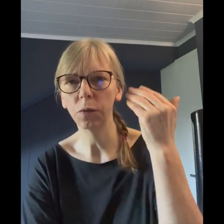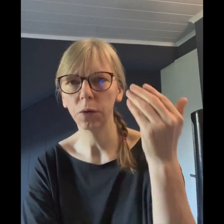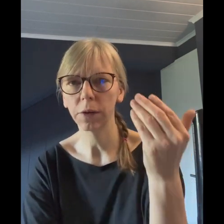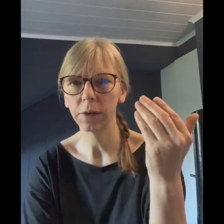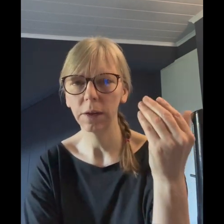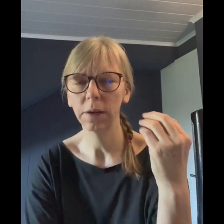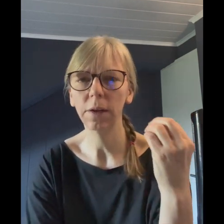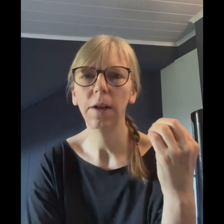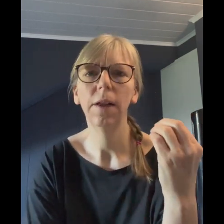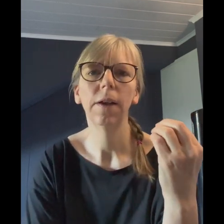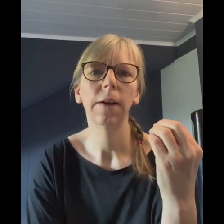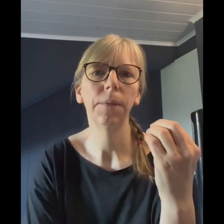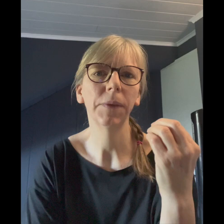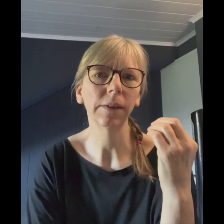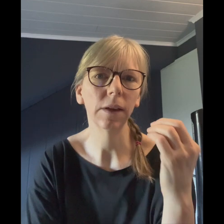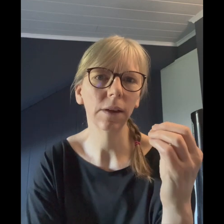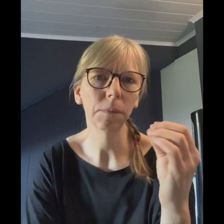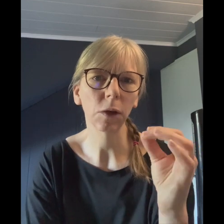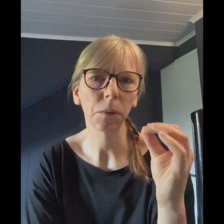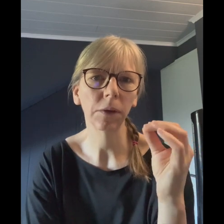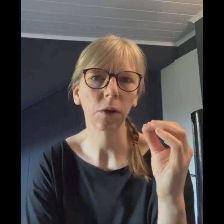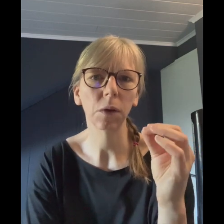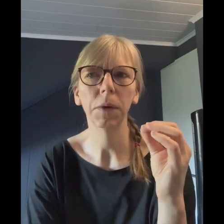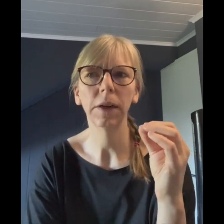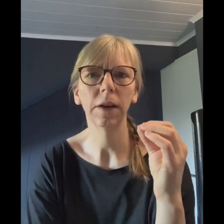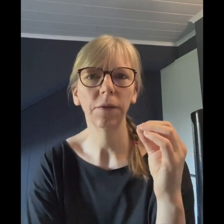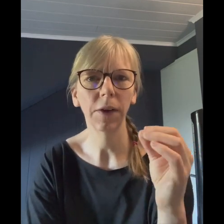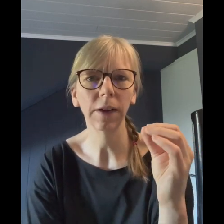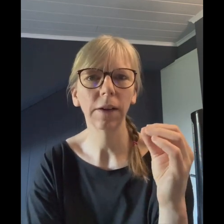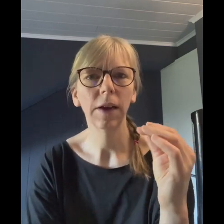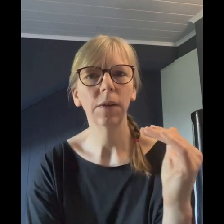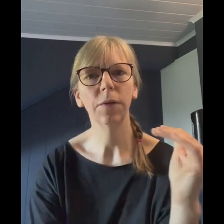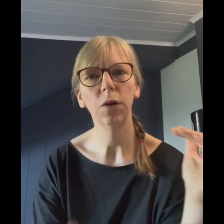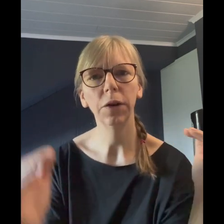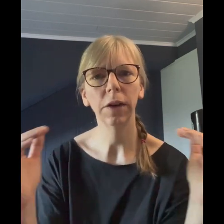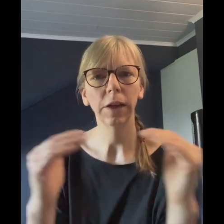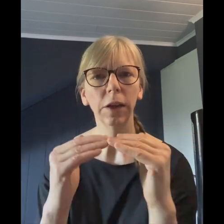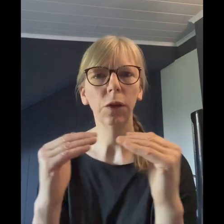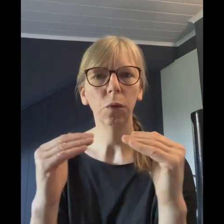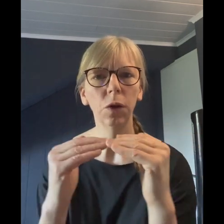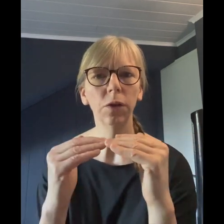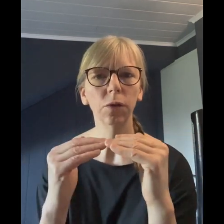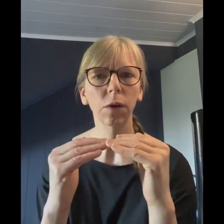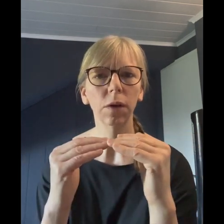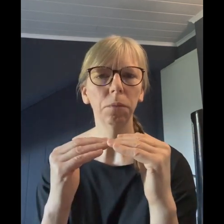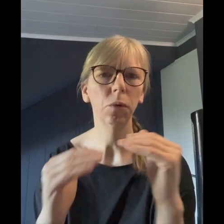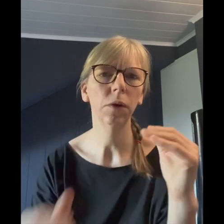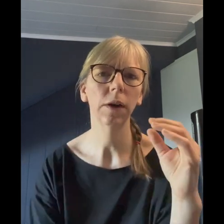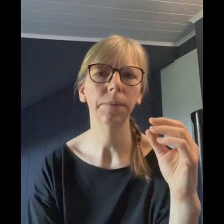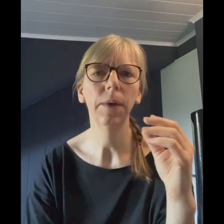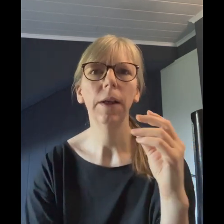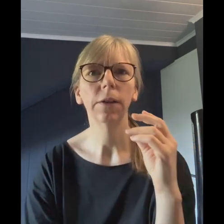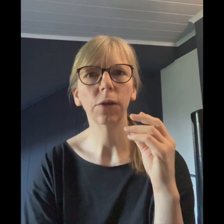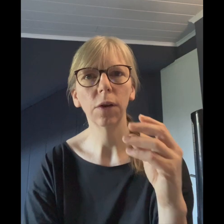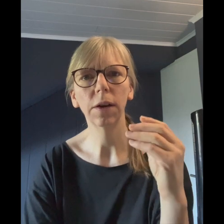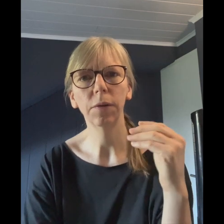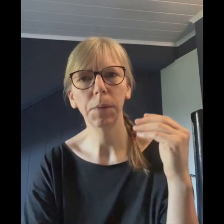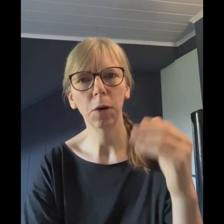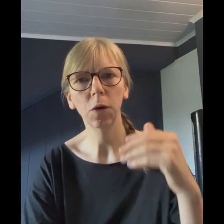für das Gehirn. Das Gehirn macht übrigens auch immer den Effekt, wir wollen ja nicht null Zucker im Blut haben, sondern wir brauchen